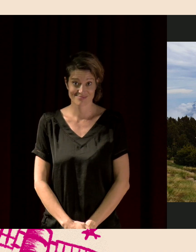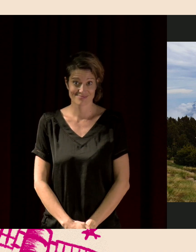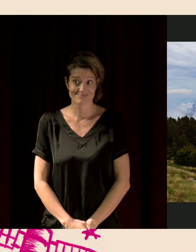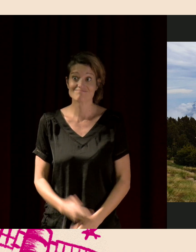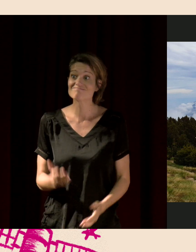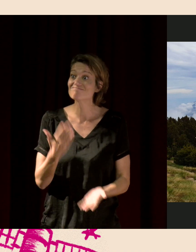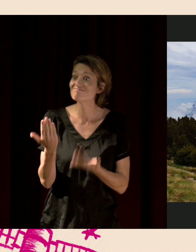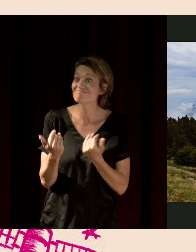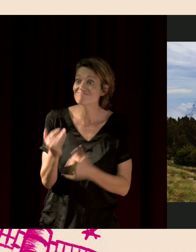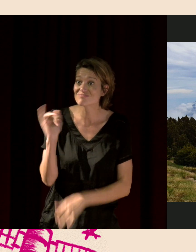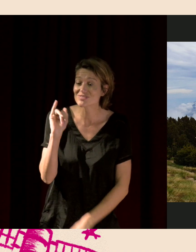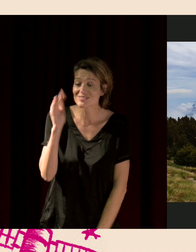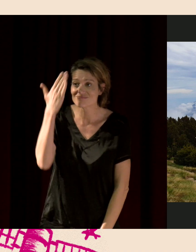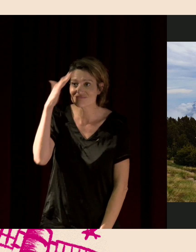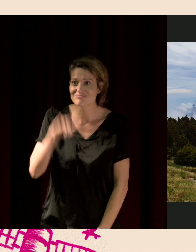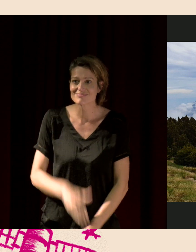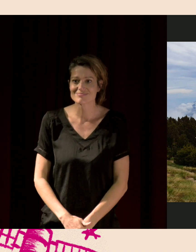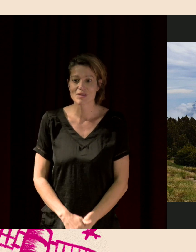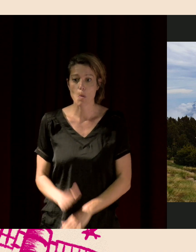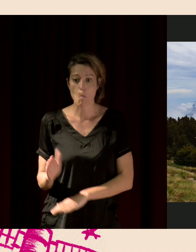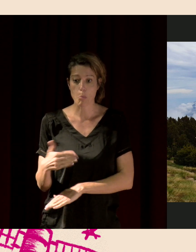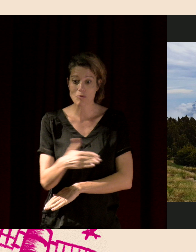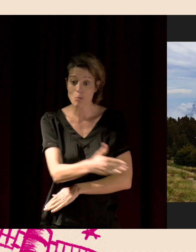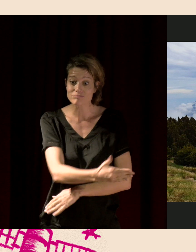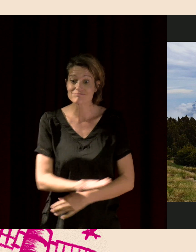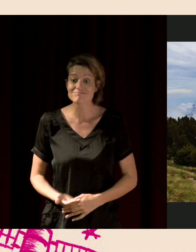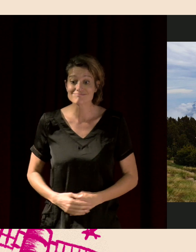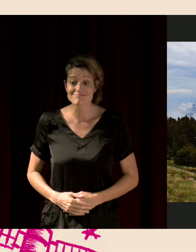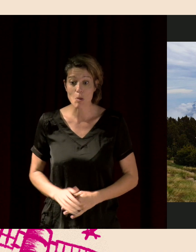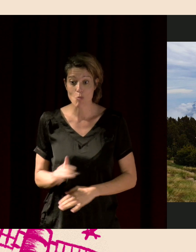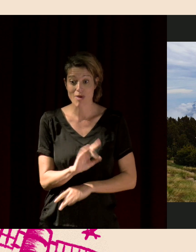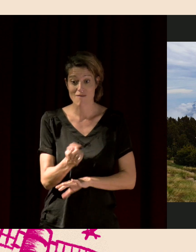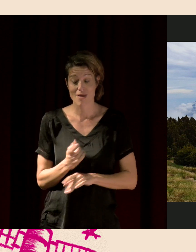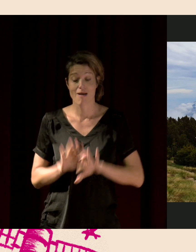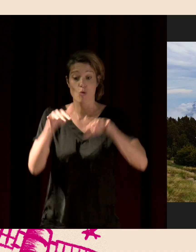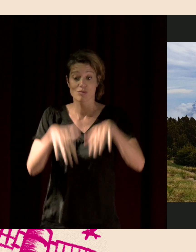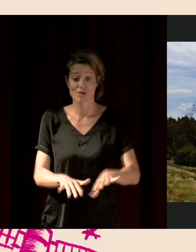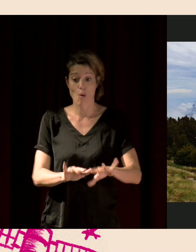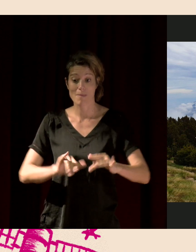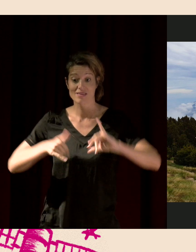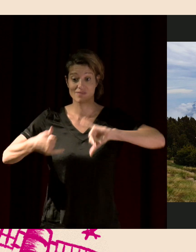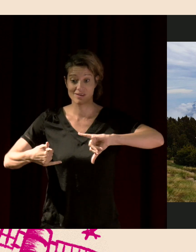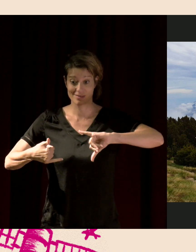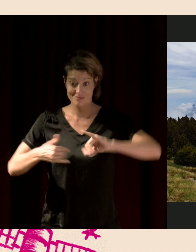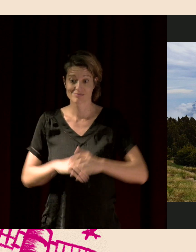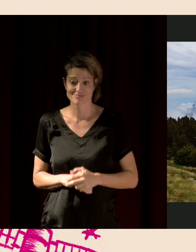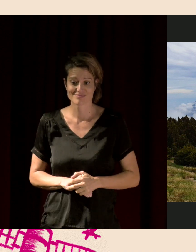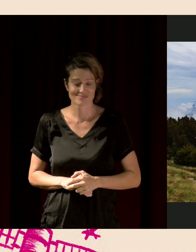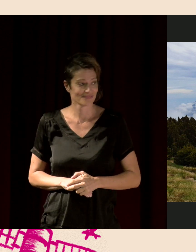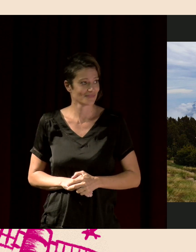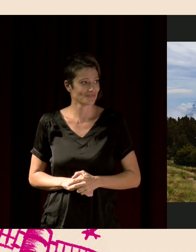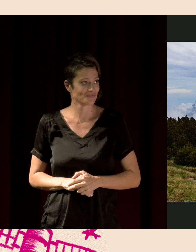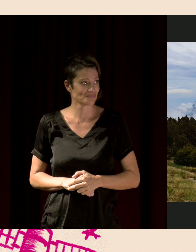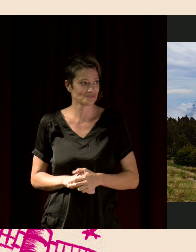Alors, non, personne. Des poissons. En plus,'est des poissons du Pacifique, donc en Polynésie. Mais